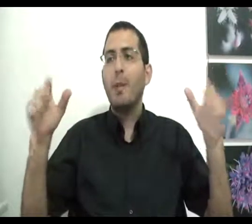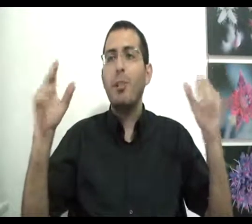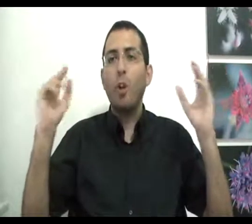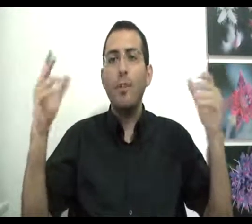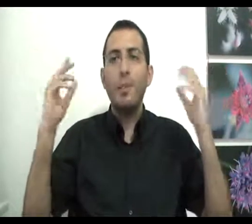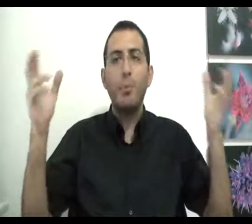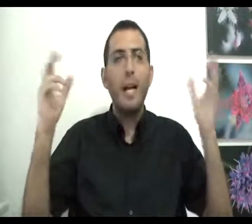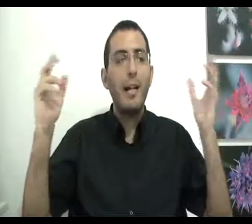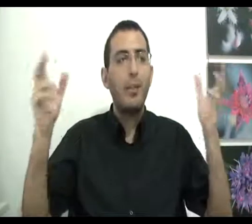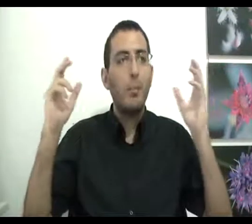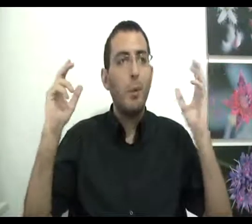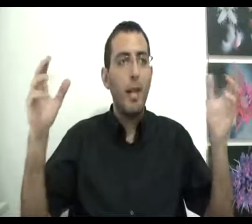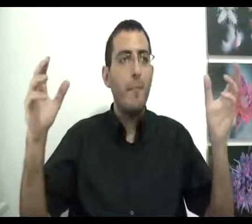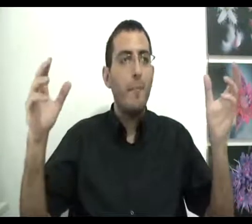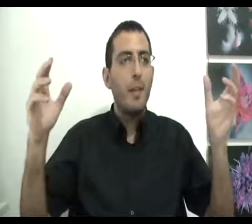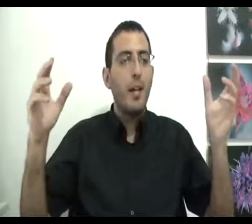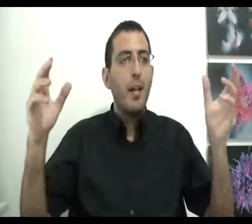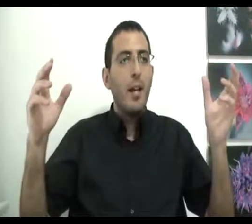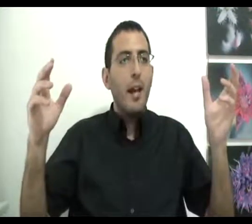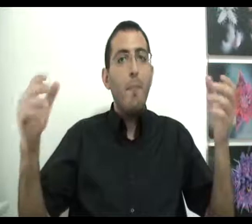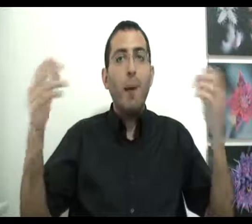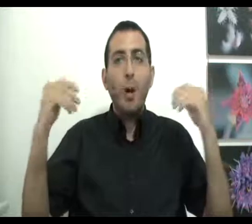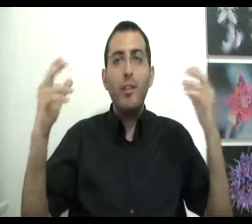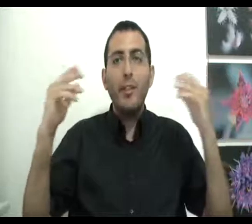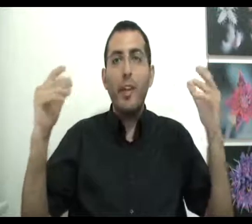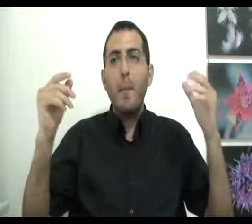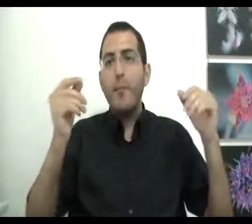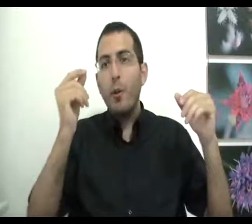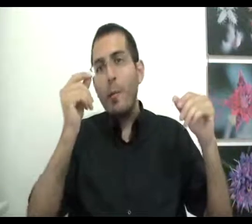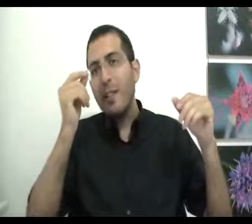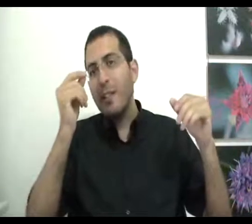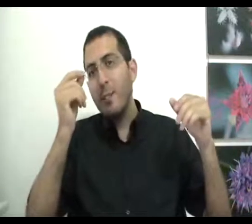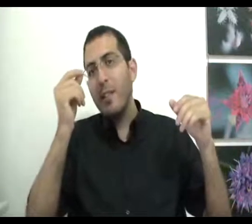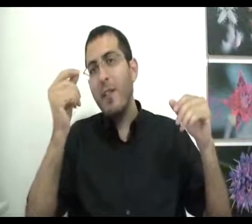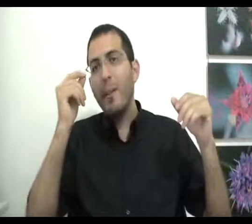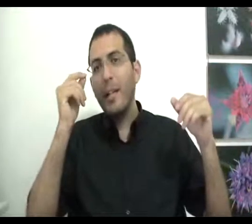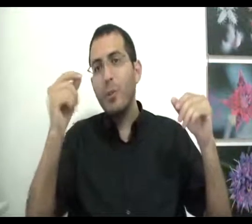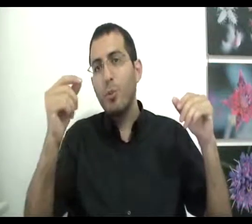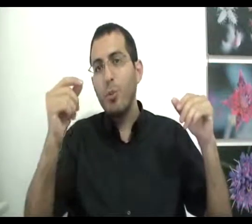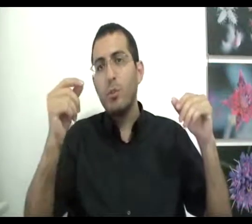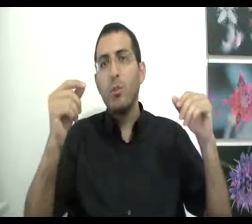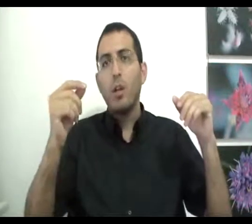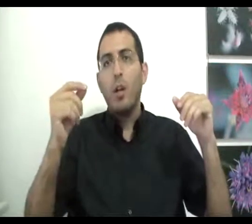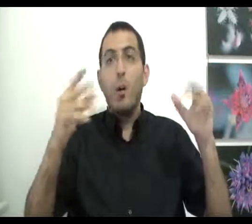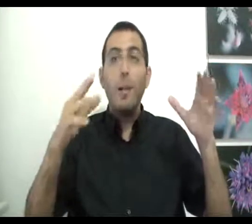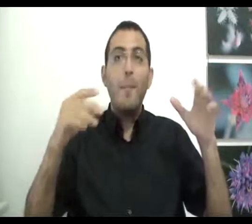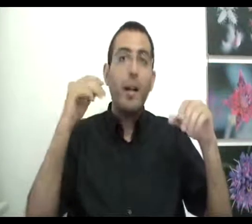אומרת כל סיפורי ההגדות בעולם הם פחות יפים הם אפילו לא מתקרבים לכמצוץ או אולי הם רק